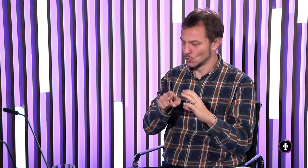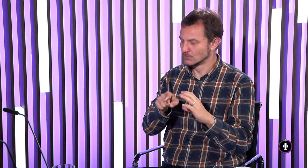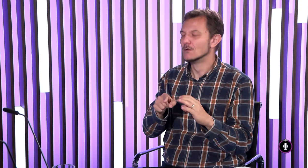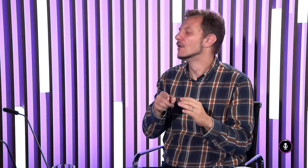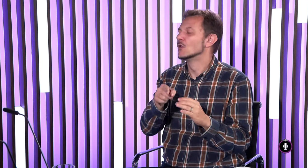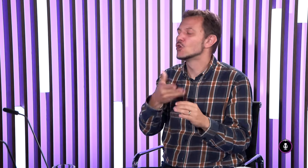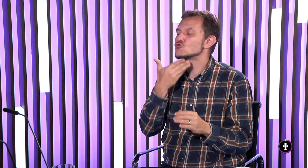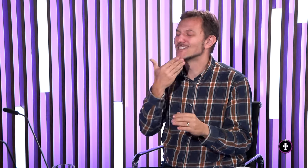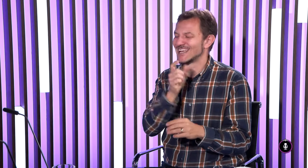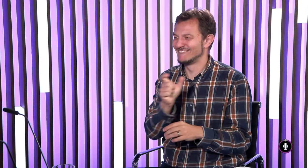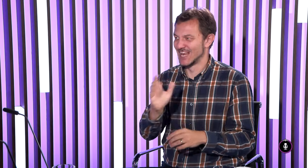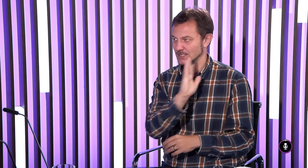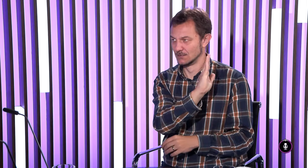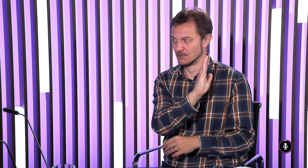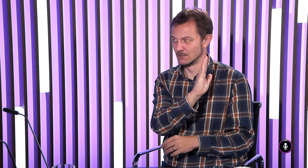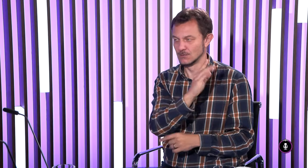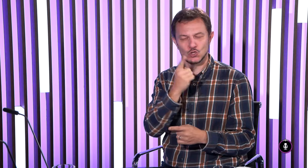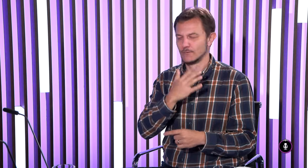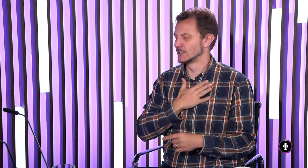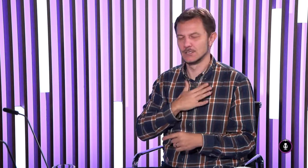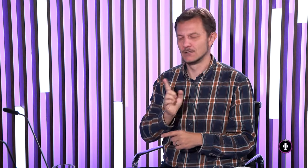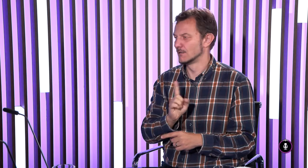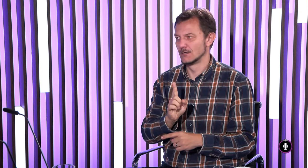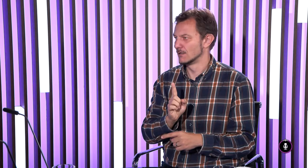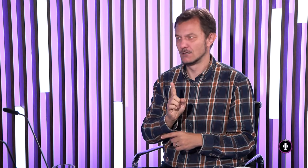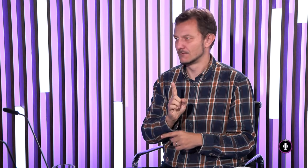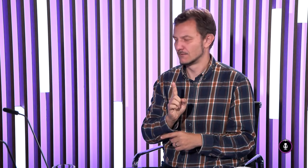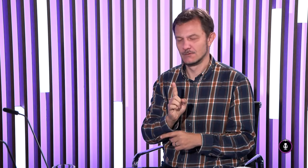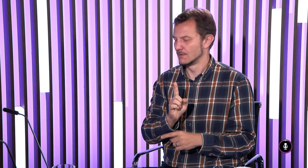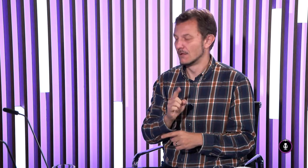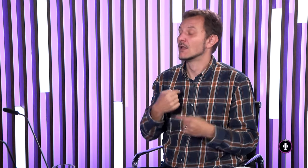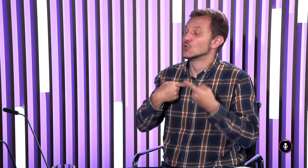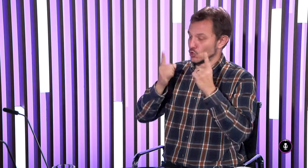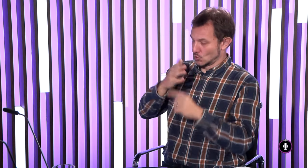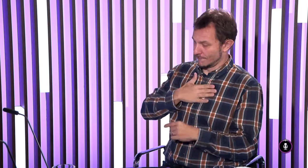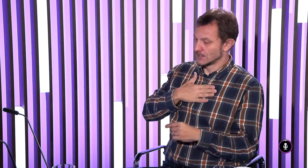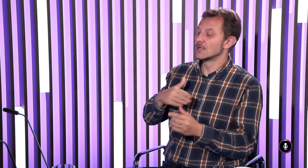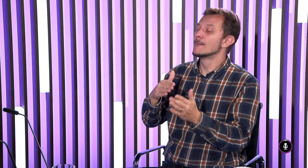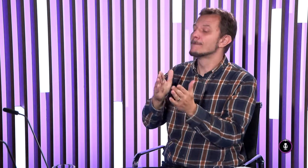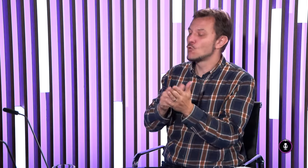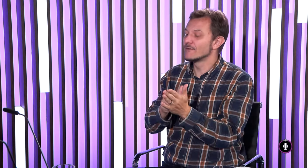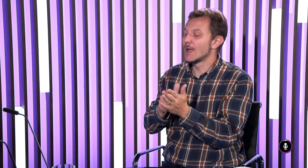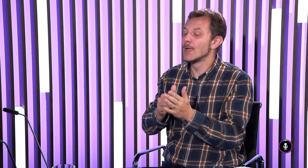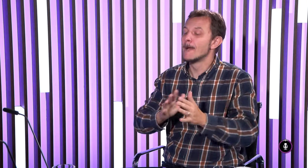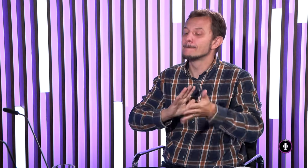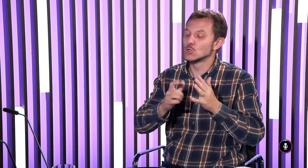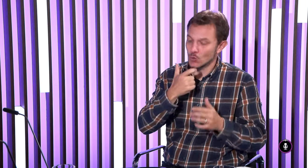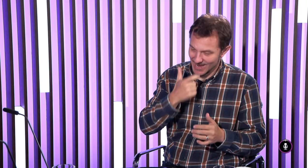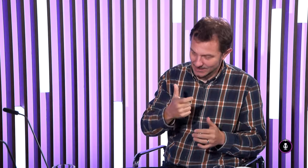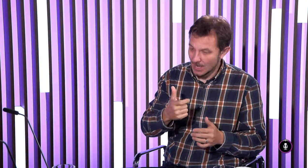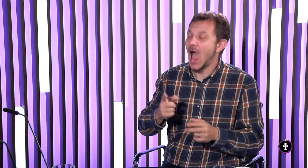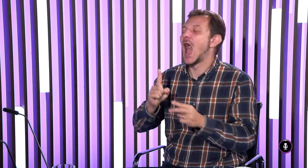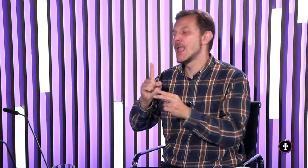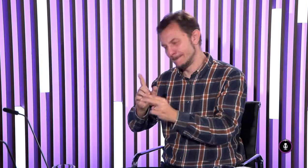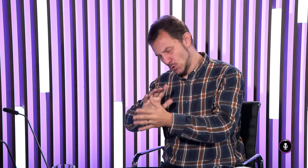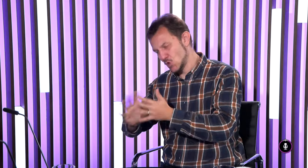súvisí s komunikáciou nepočujúcich to je český výraz to nie je náš slovenský výraz my na Slovensku používame